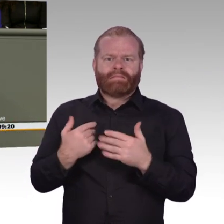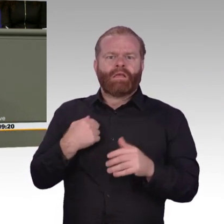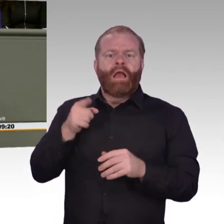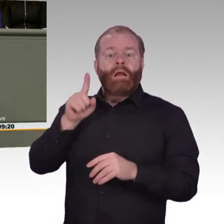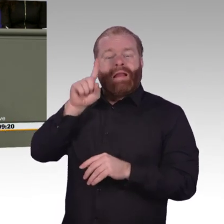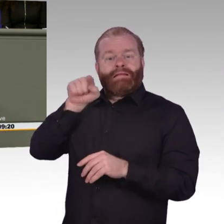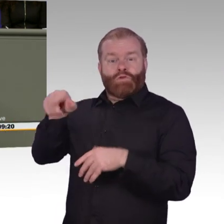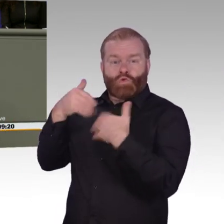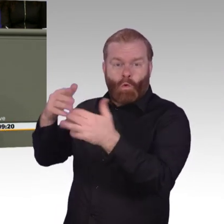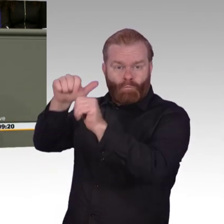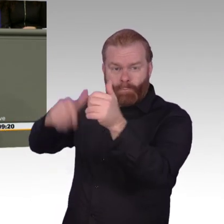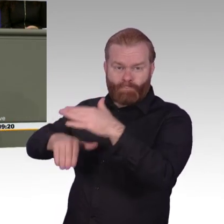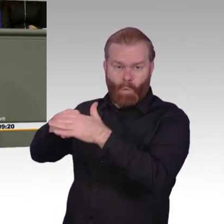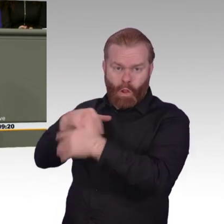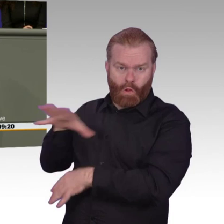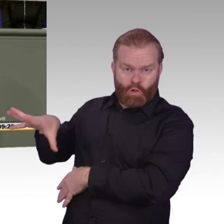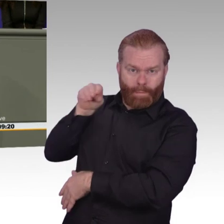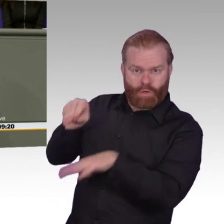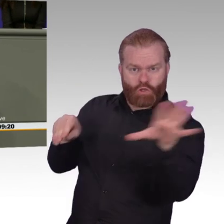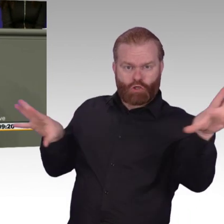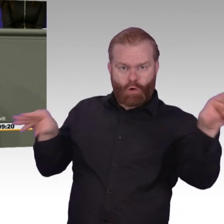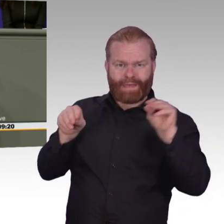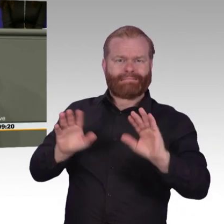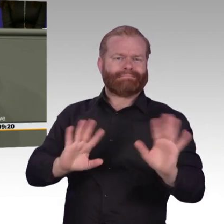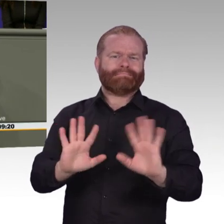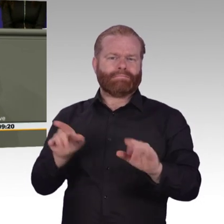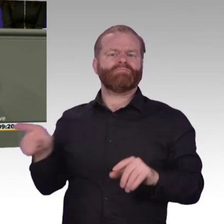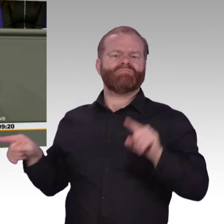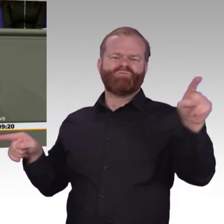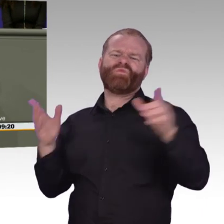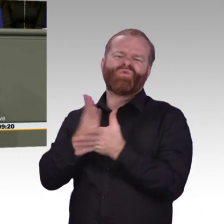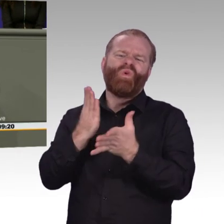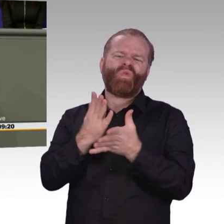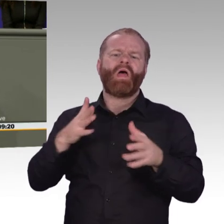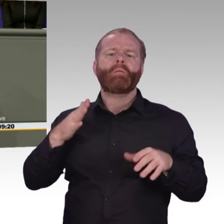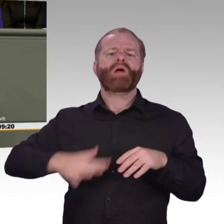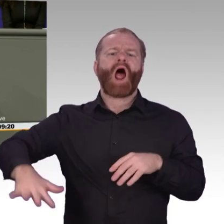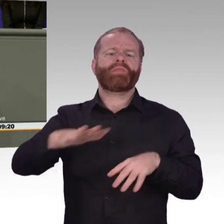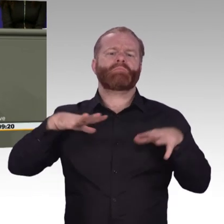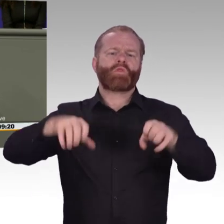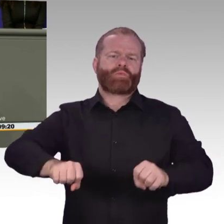Sozialdemokraten, ja. Herr gestatten Sie eine Zwischenfrage? Herr Kollege aus der AfD? Ja. Bitte.